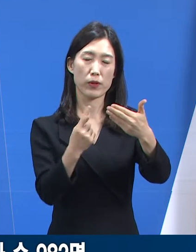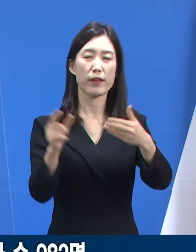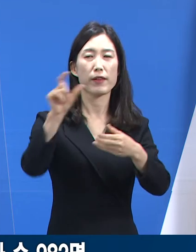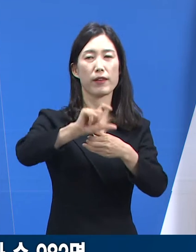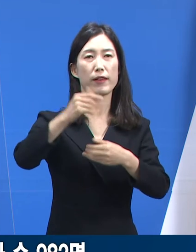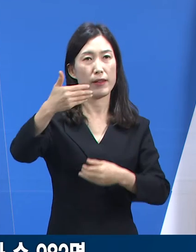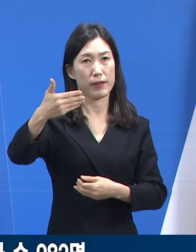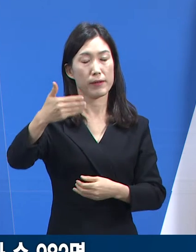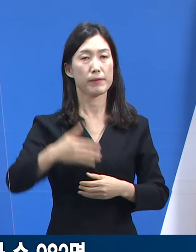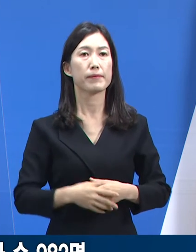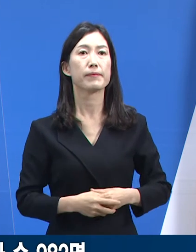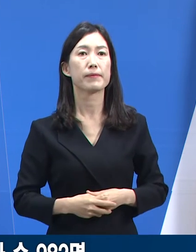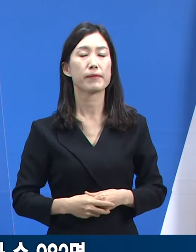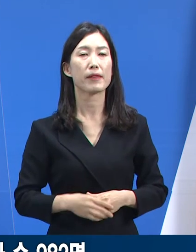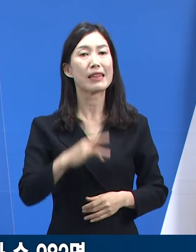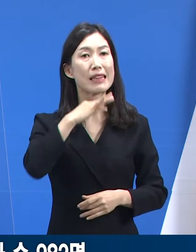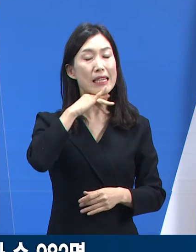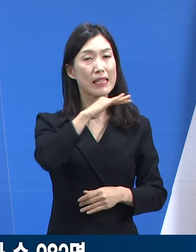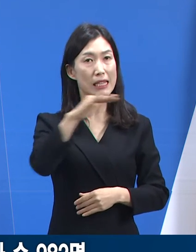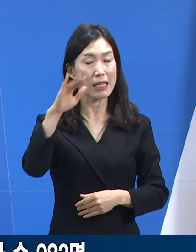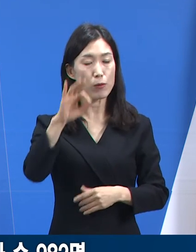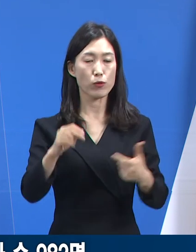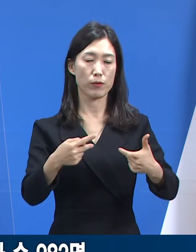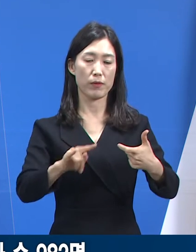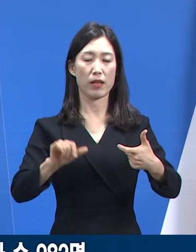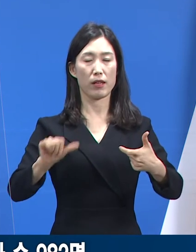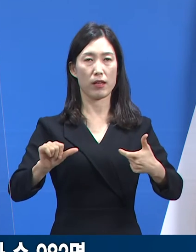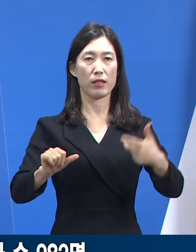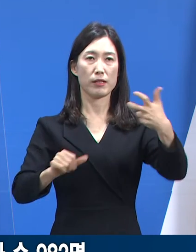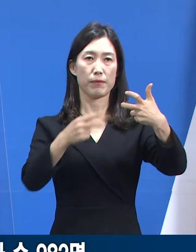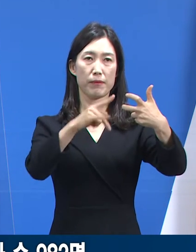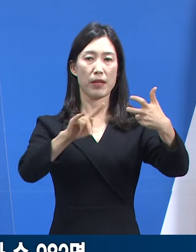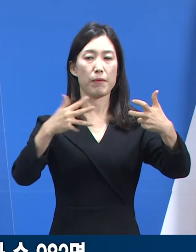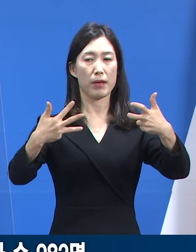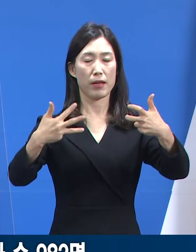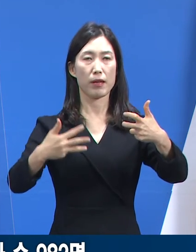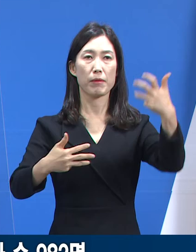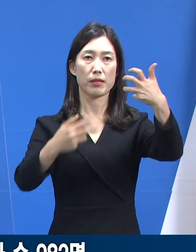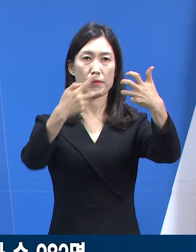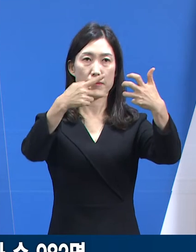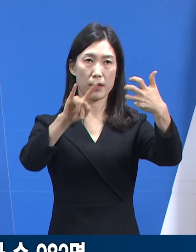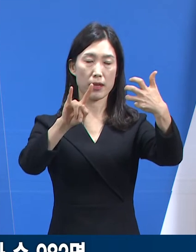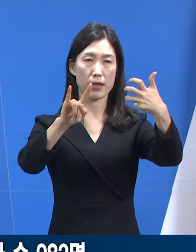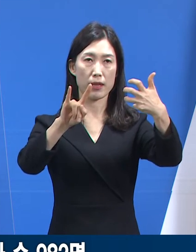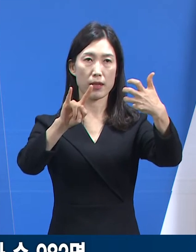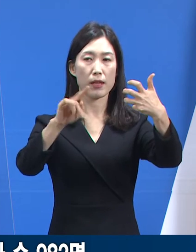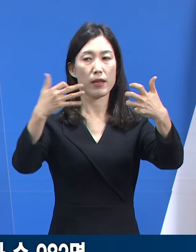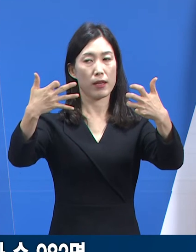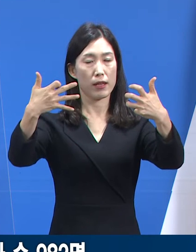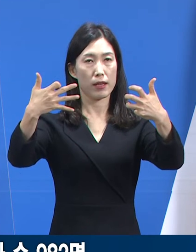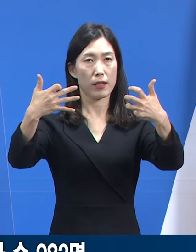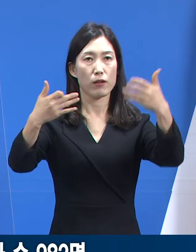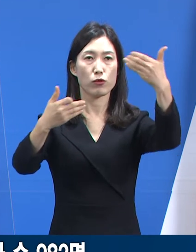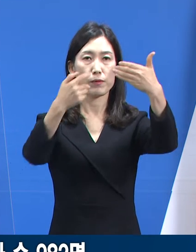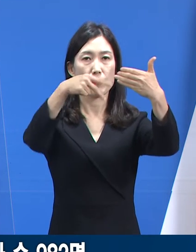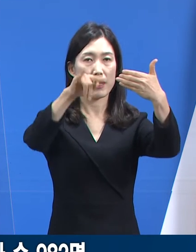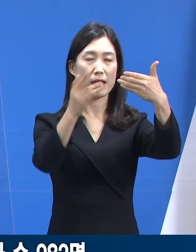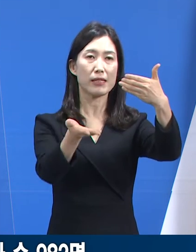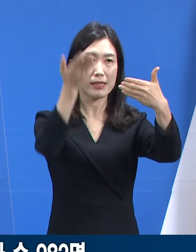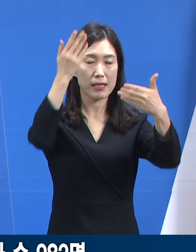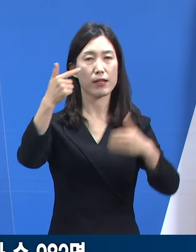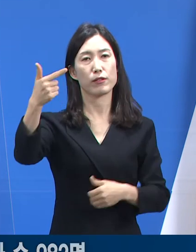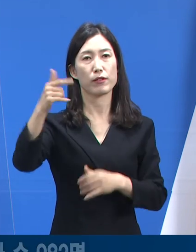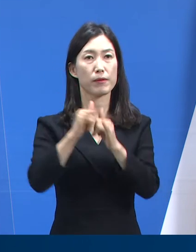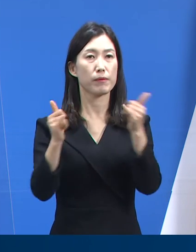증가했습니다. 연령별로 보면 60대 5명, 70대 8명, 80대 19명, 90세 이상